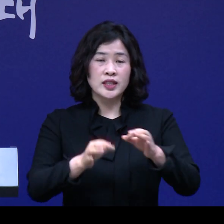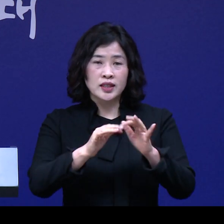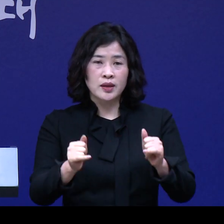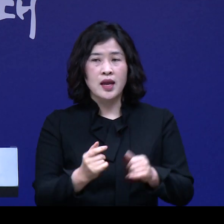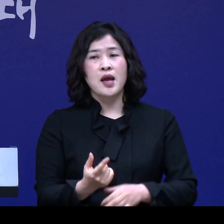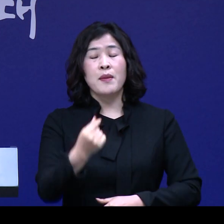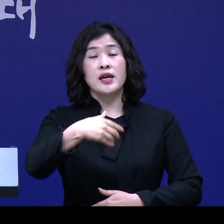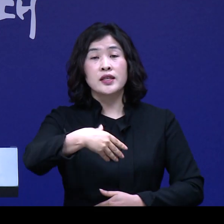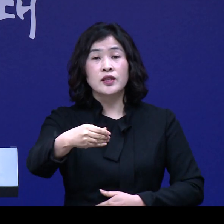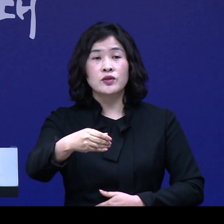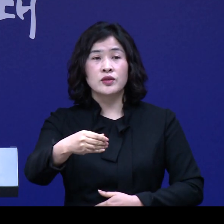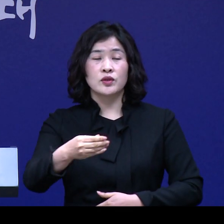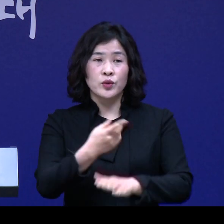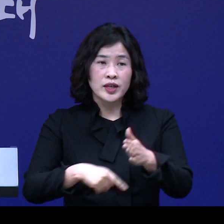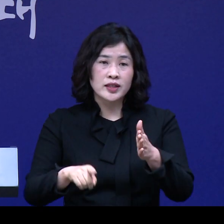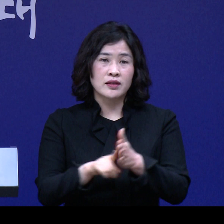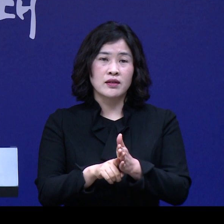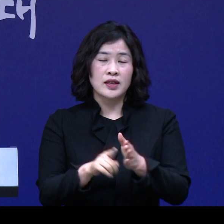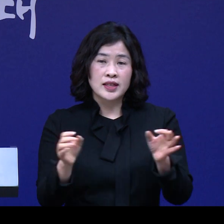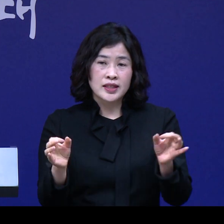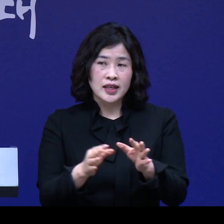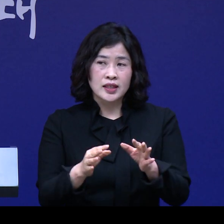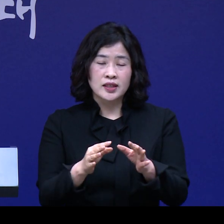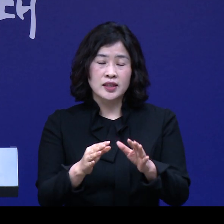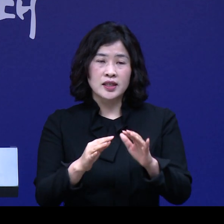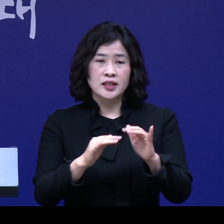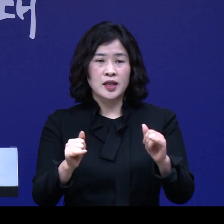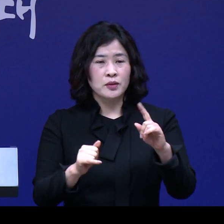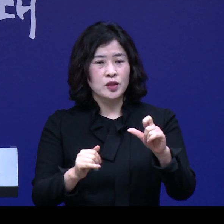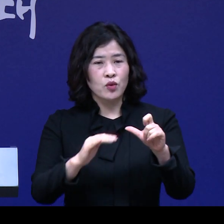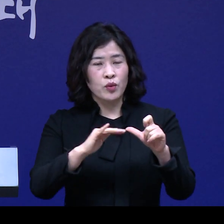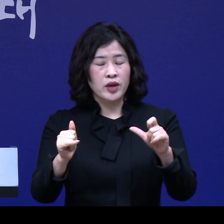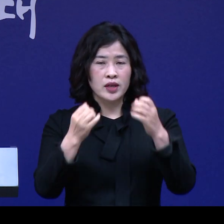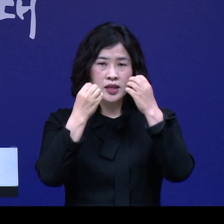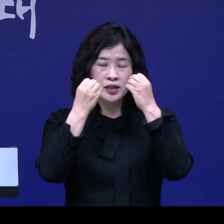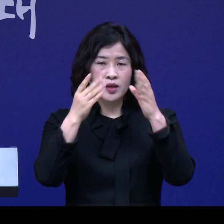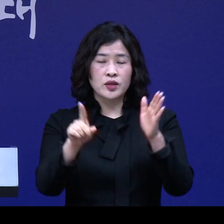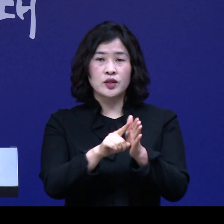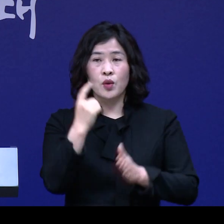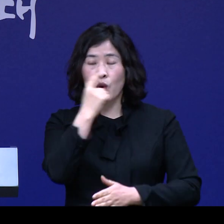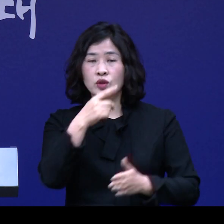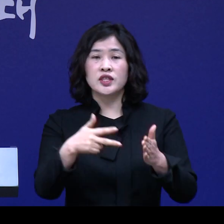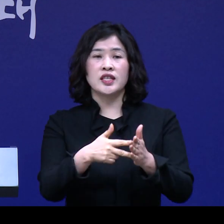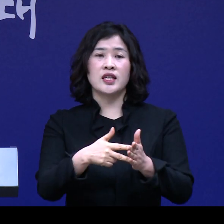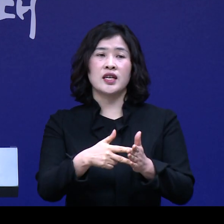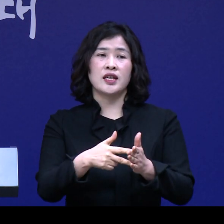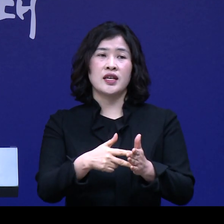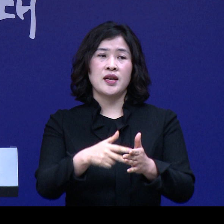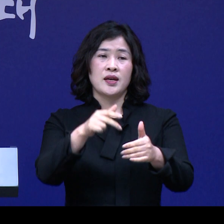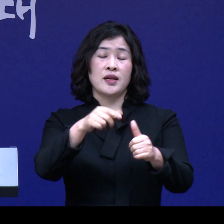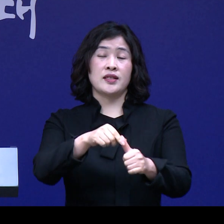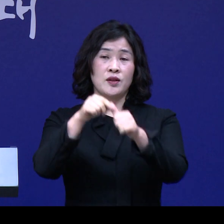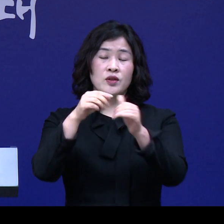등의 신속한 대출 실행을 위해서 단기 인력 15명을 새로 신용보증재단에 채용을 하였으며